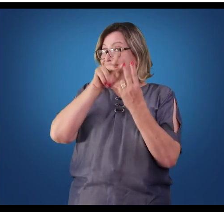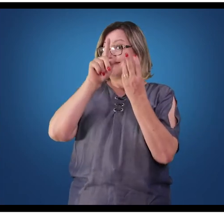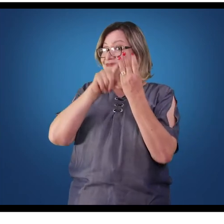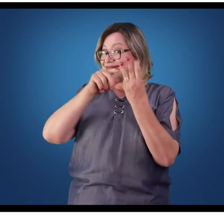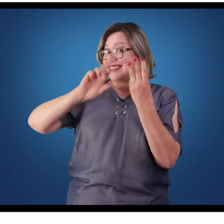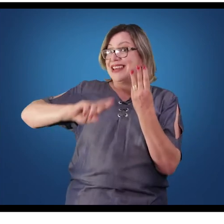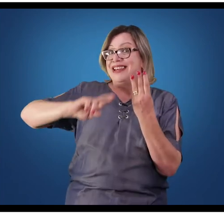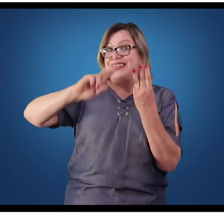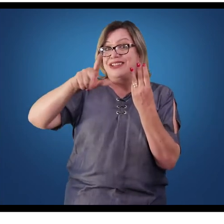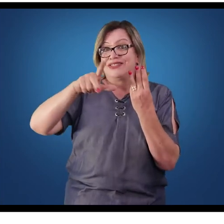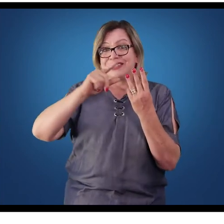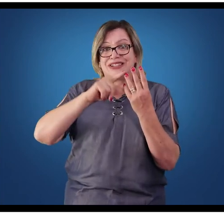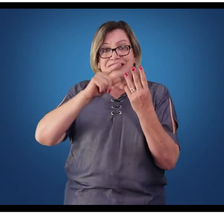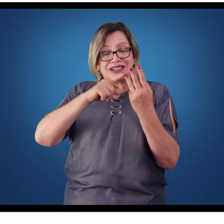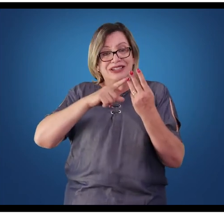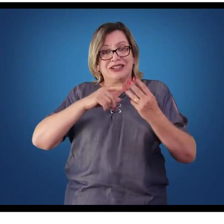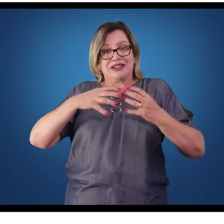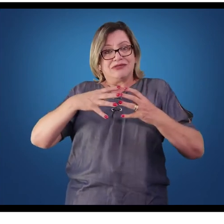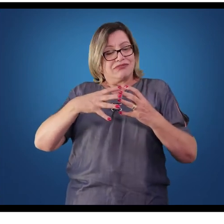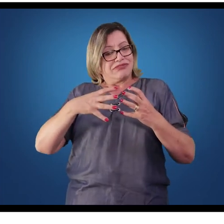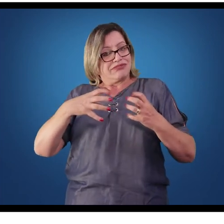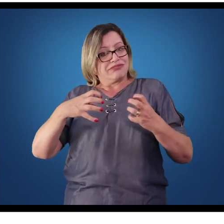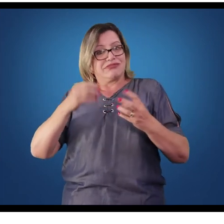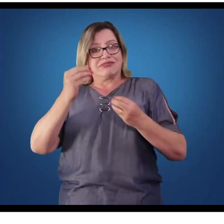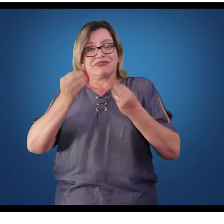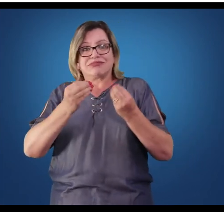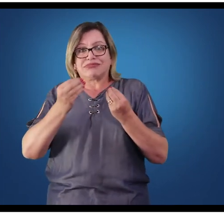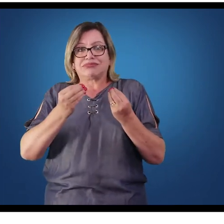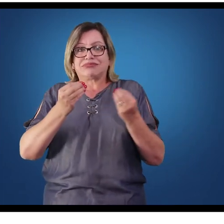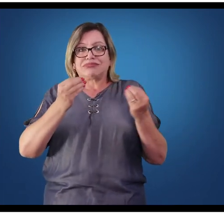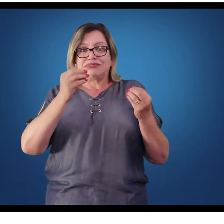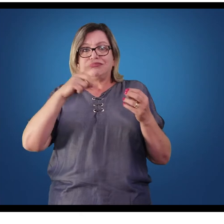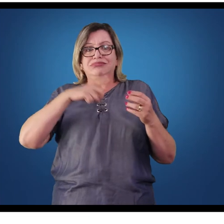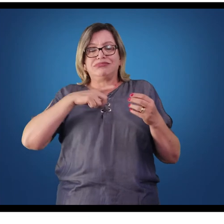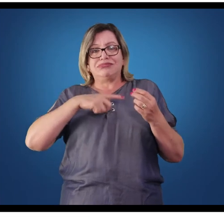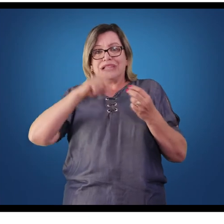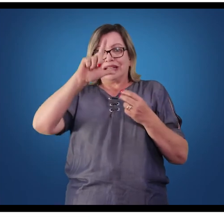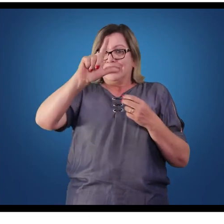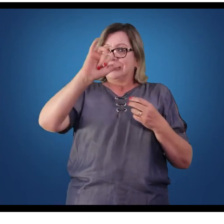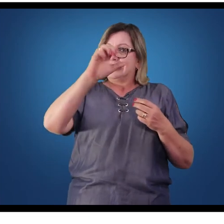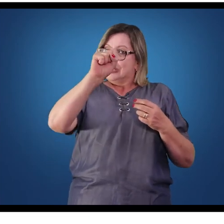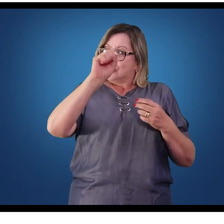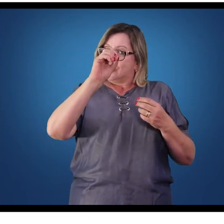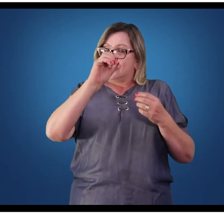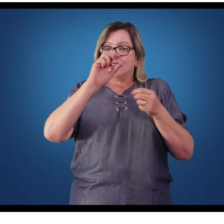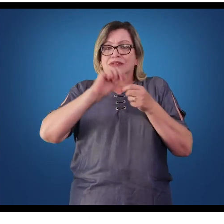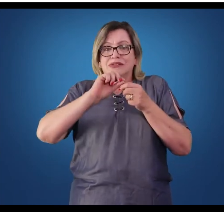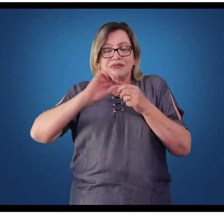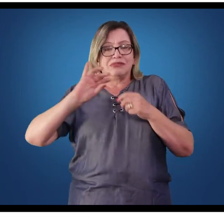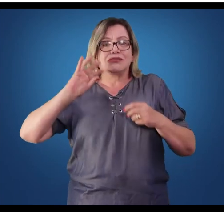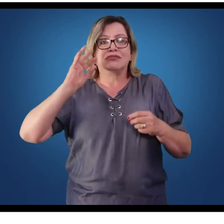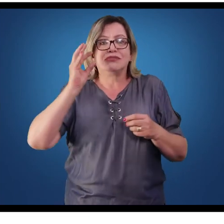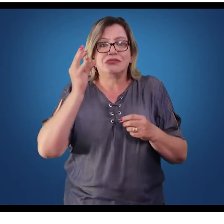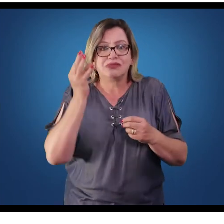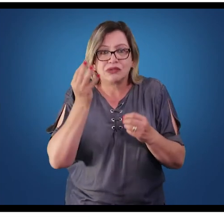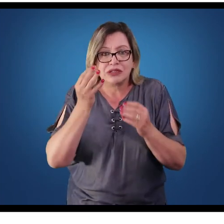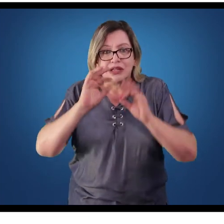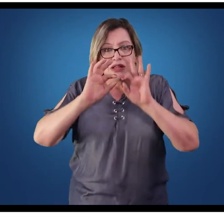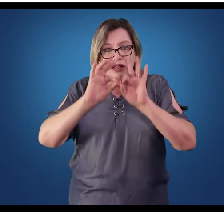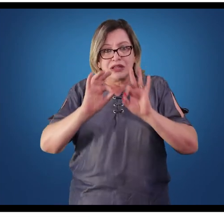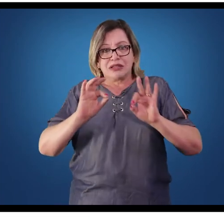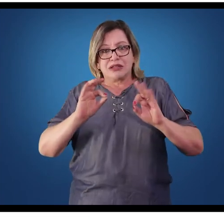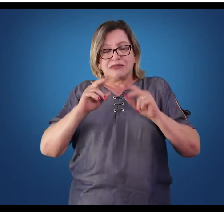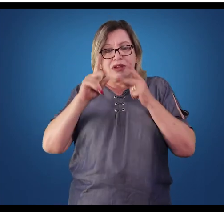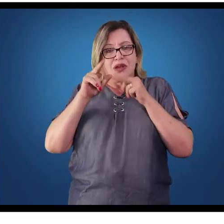com que a contração dos órgãos, que na sua maioria são formados por músculos lisos, fazendo com que ocorra de uma forma